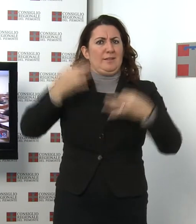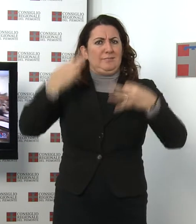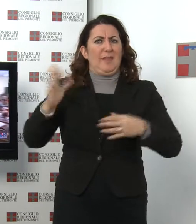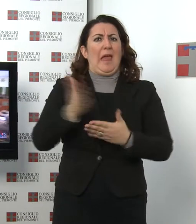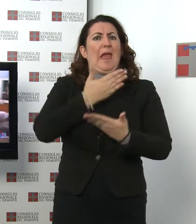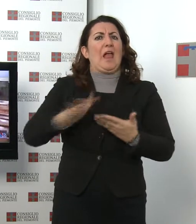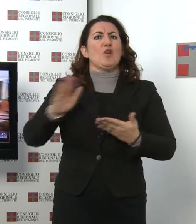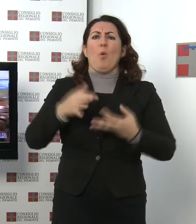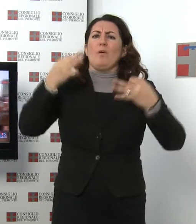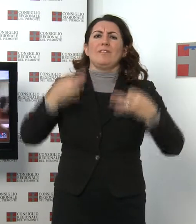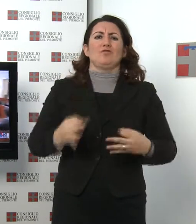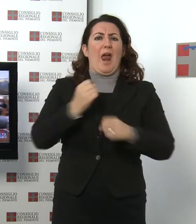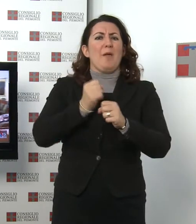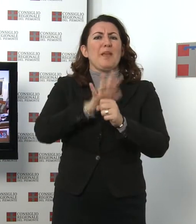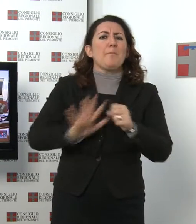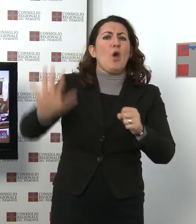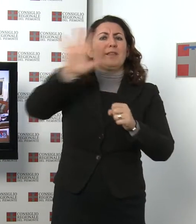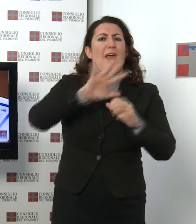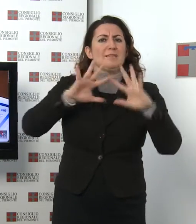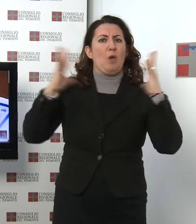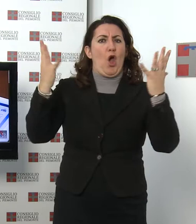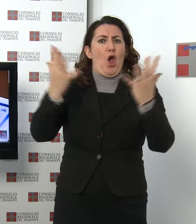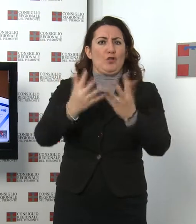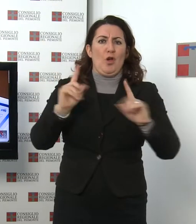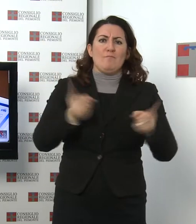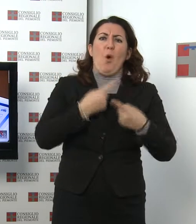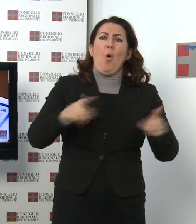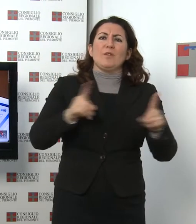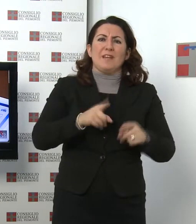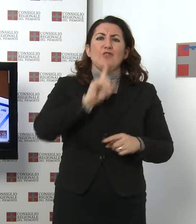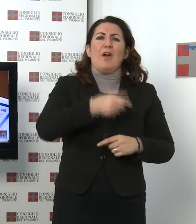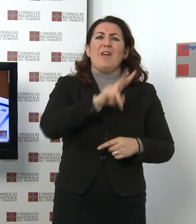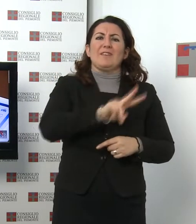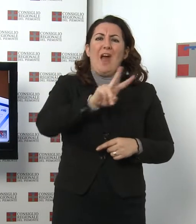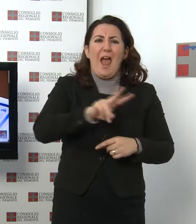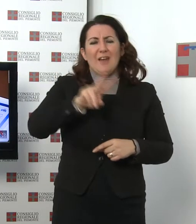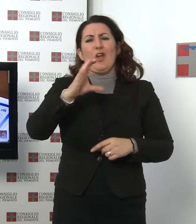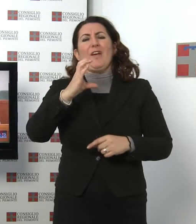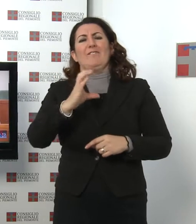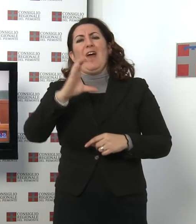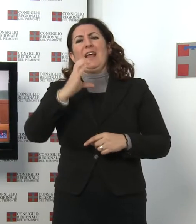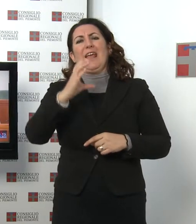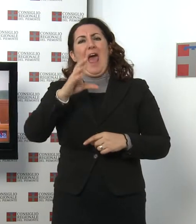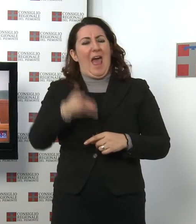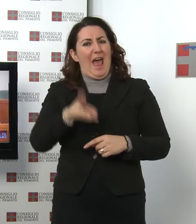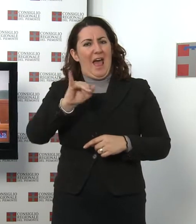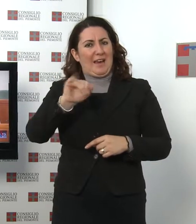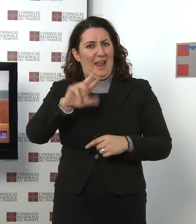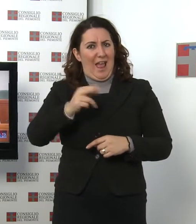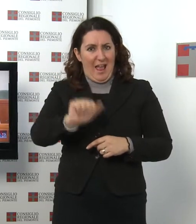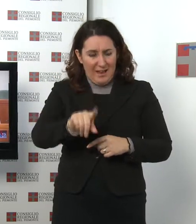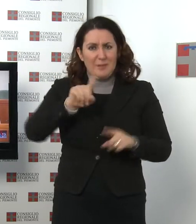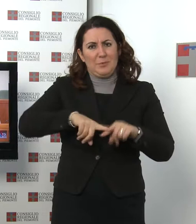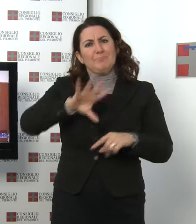piemontesi nel mondo. La musica è di Giovanni Vallero e Claudio Chiara, il testo di Domenico Torta, la voce solista di Simona